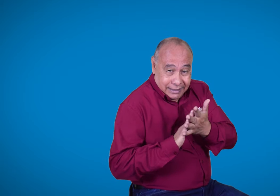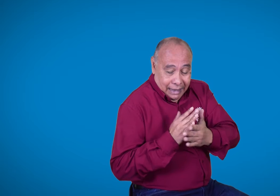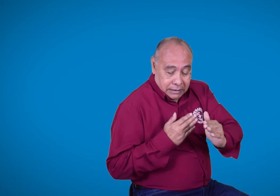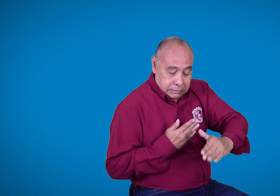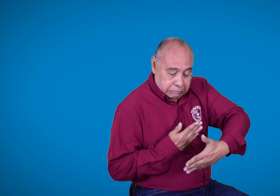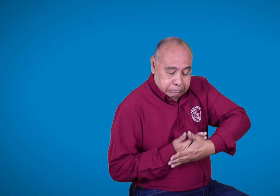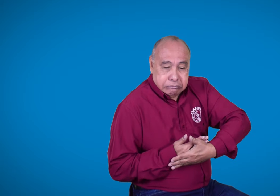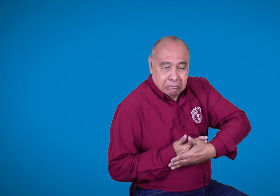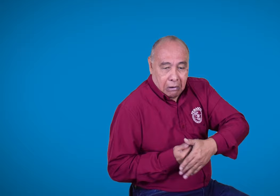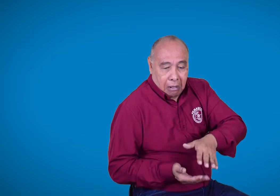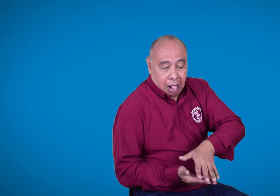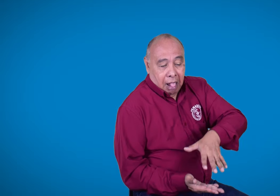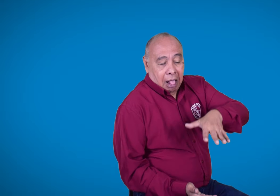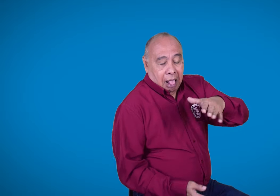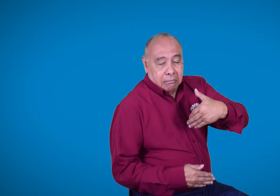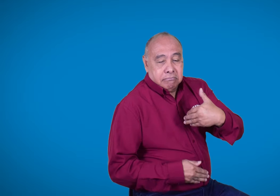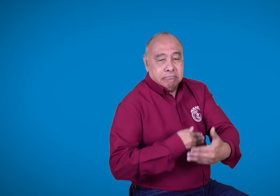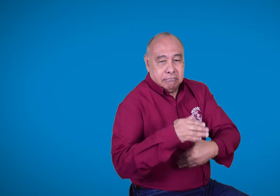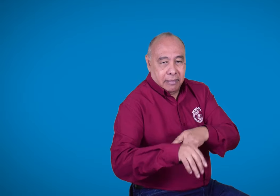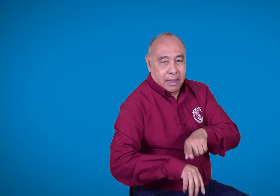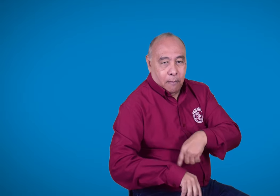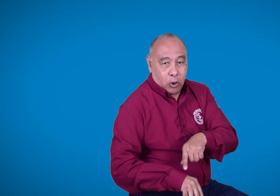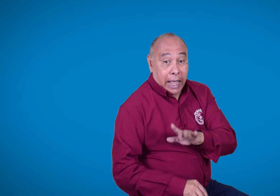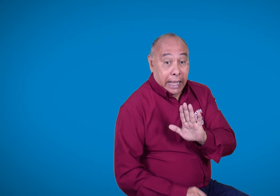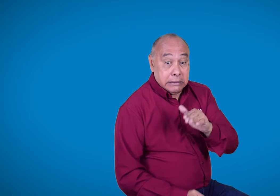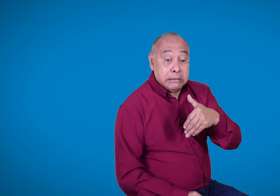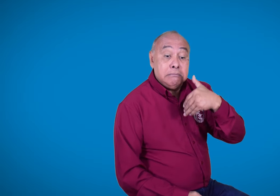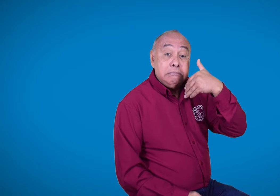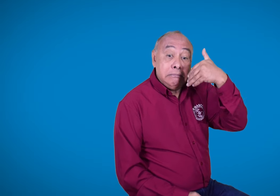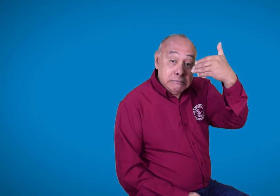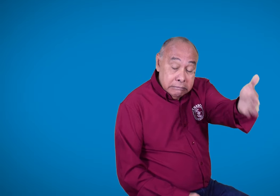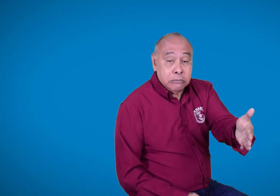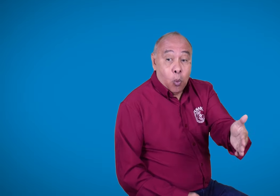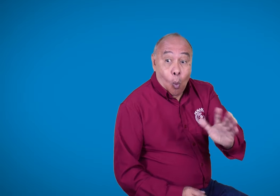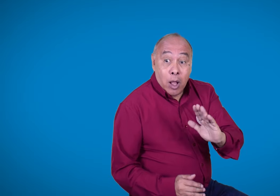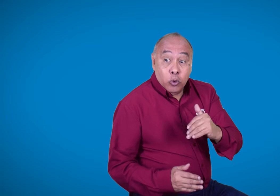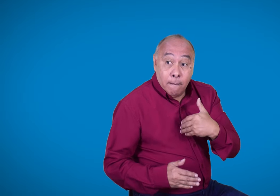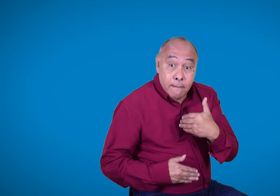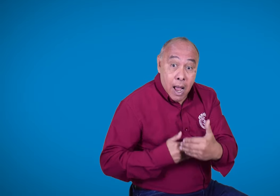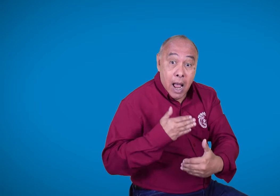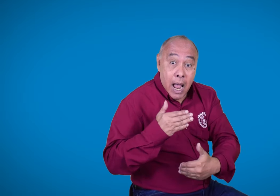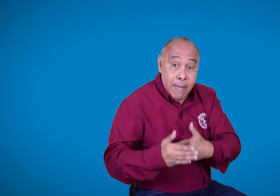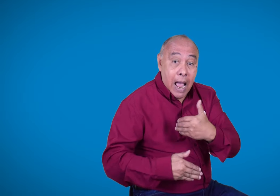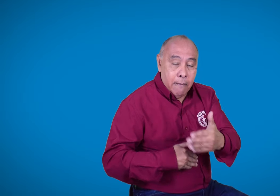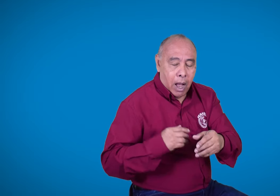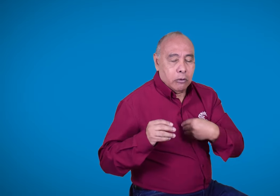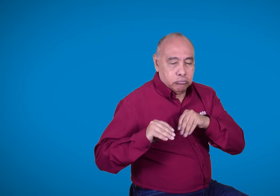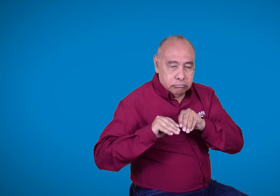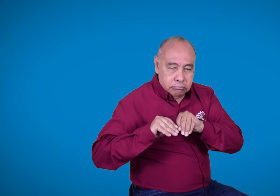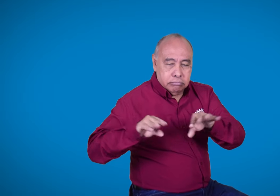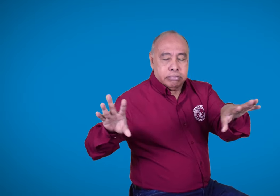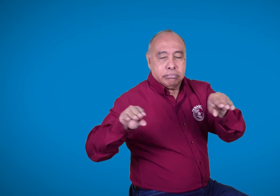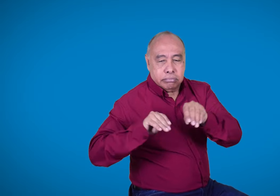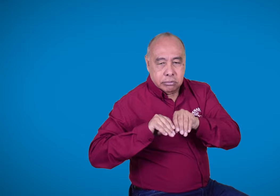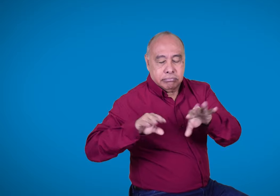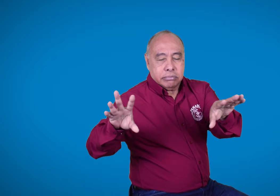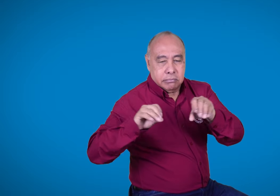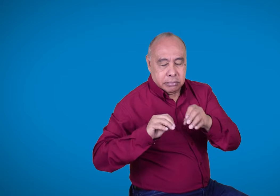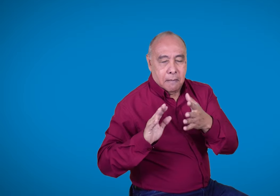lengua de señas y la comunidad sorda. Pero cuando este proyecto ya esté en proceso les estaremos dando más información. Reitero,